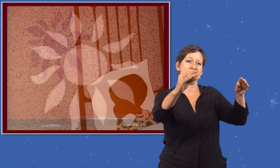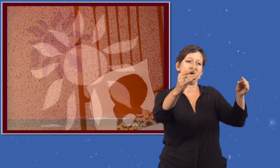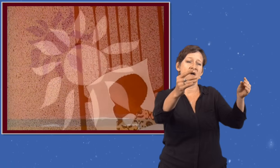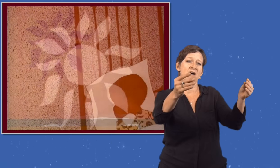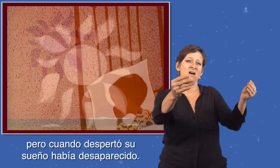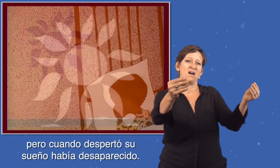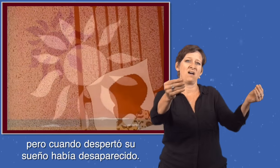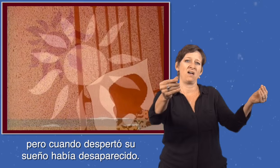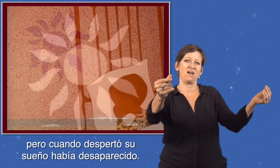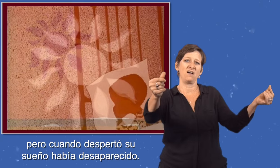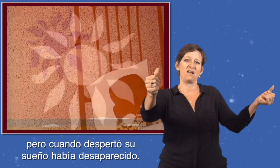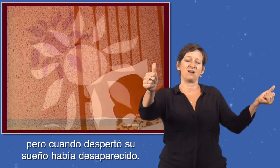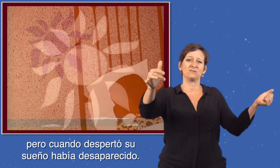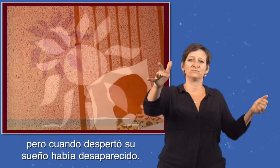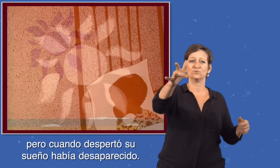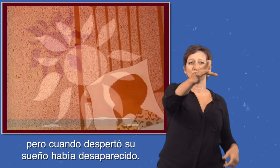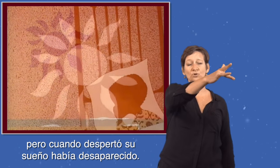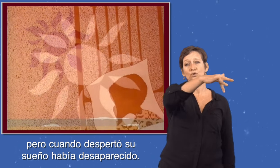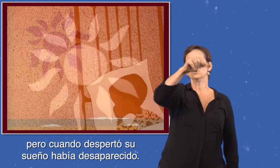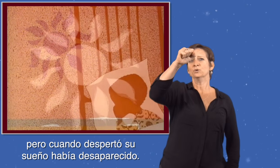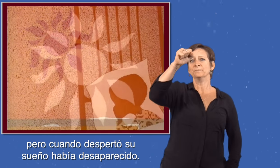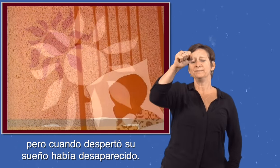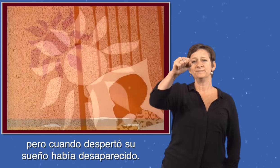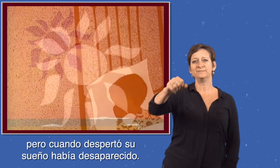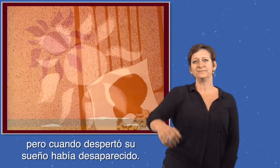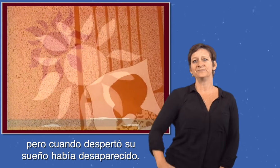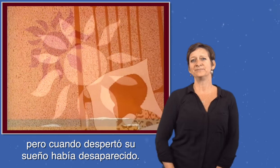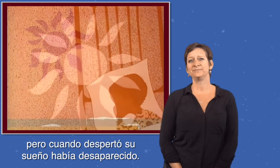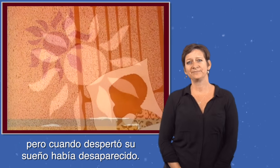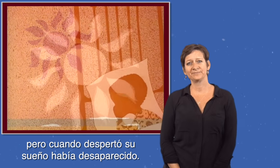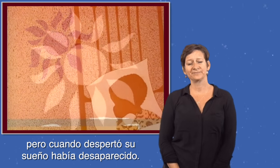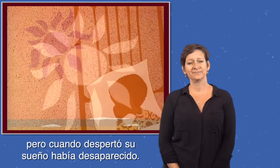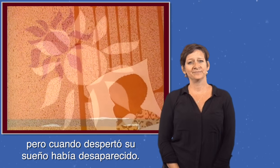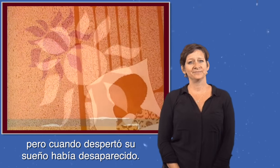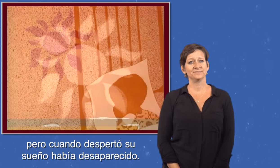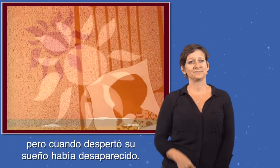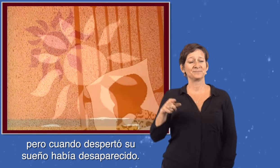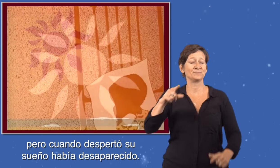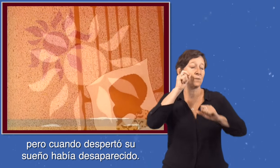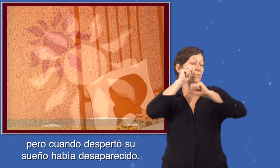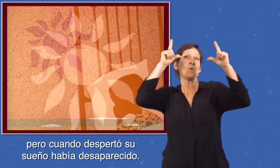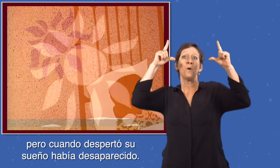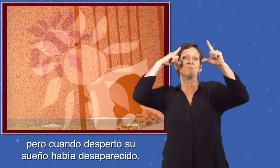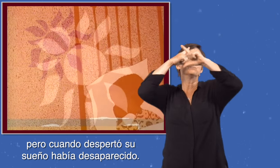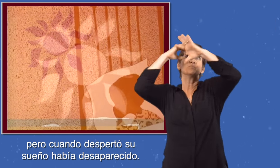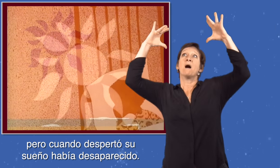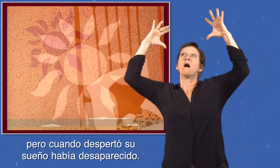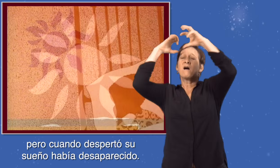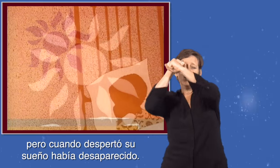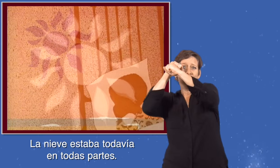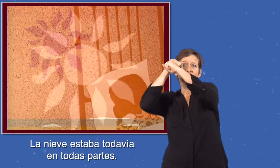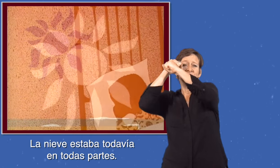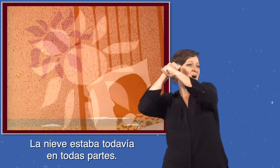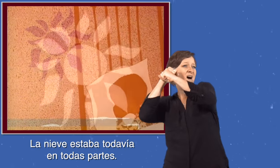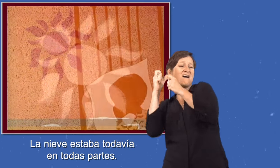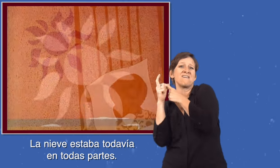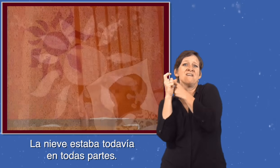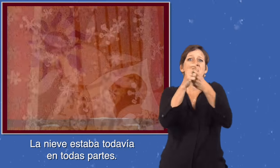Pero cuando despertó, su sueño había desaparecido. La